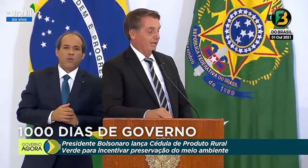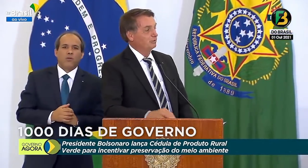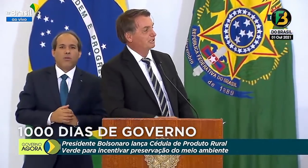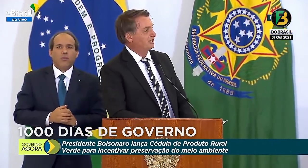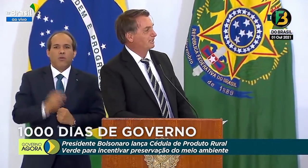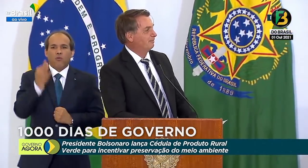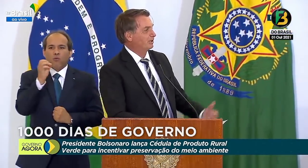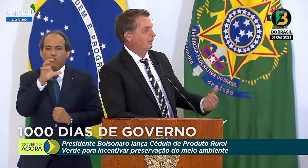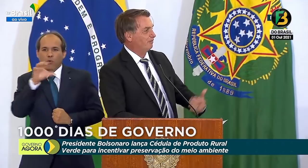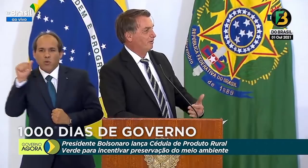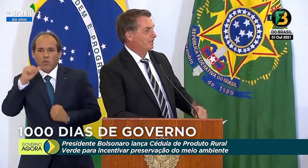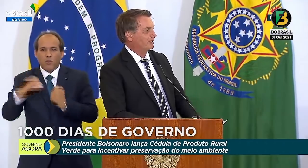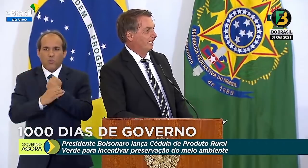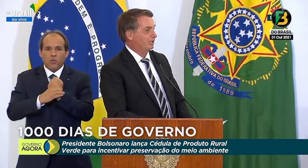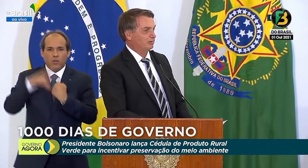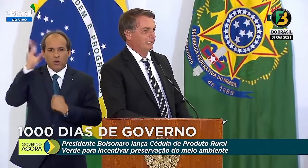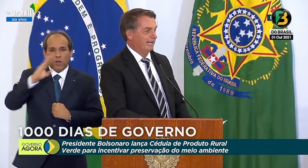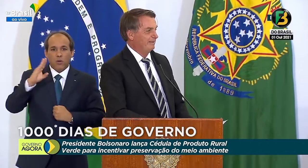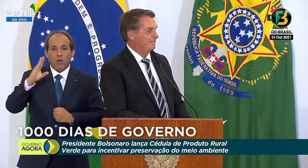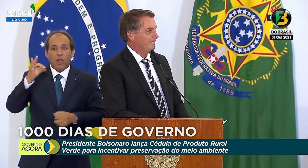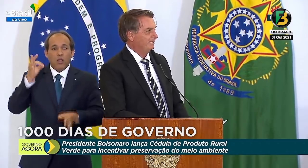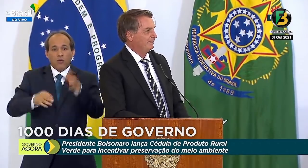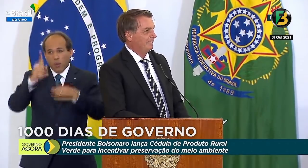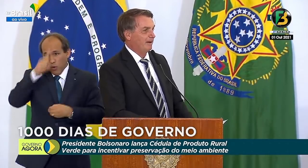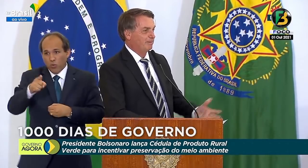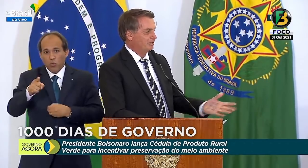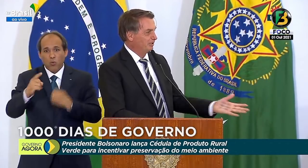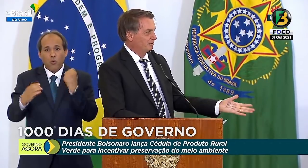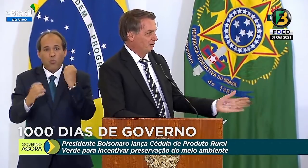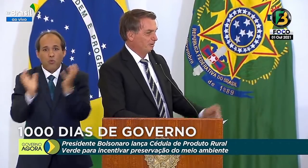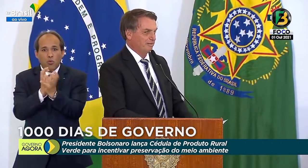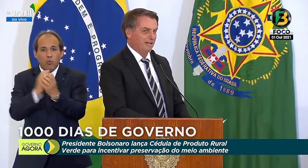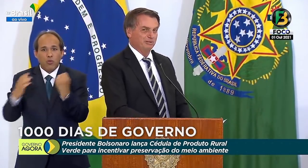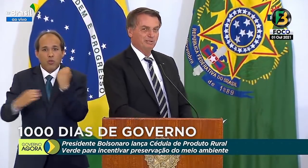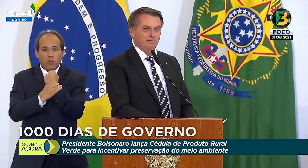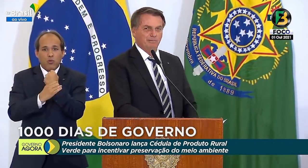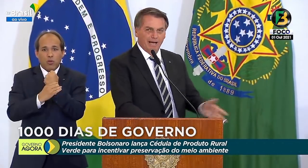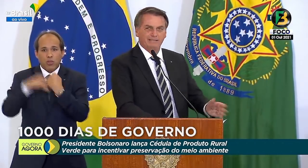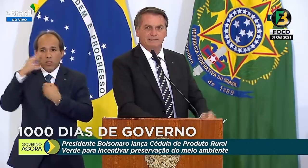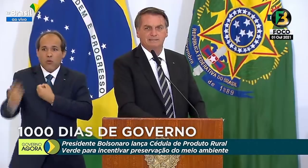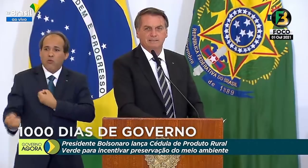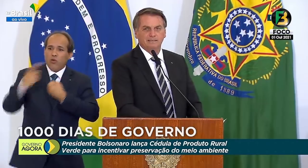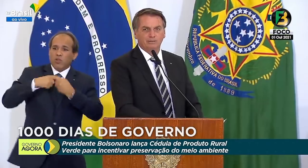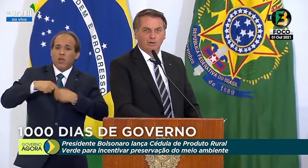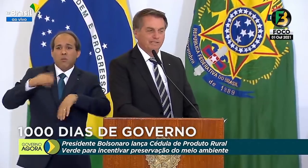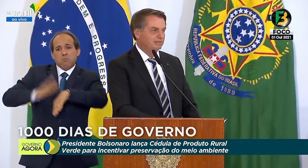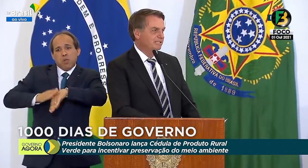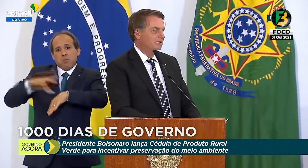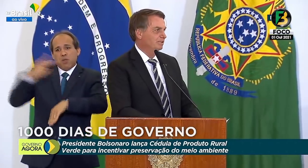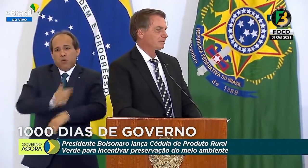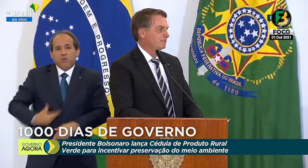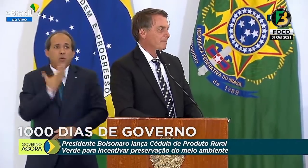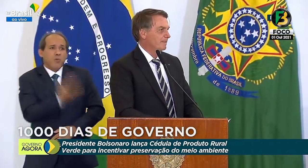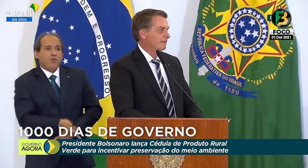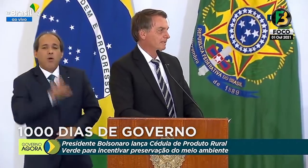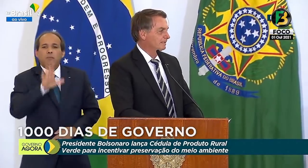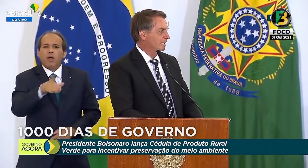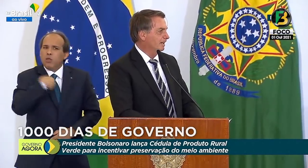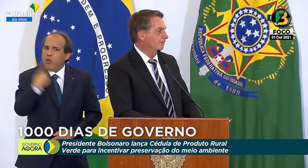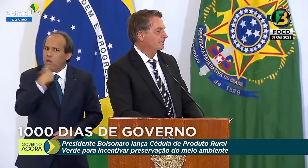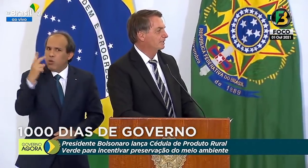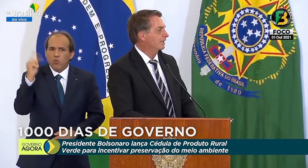A Justiça mandou a Força retornar, a pedido do governador, mas nós não desistimos.